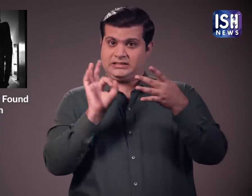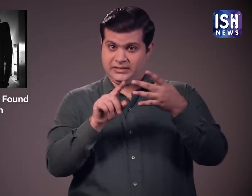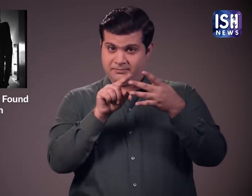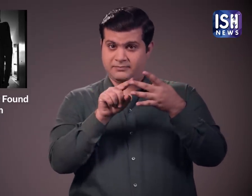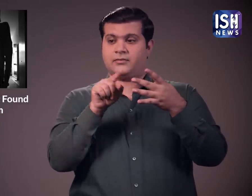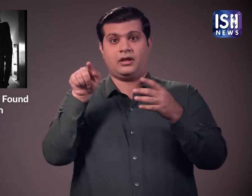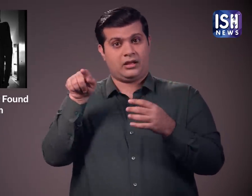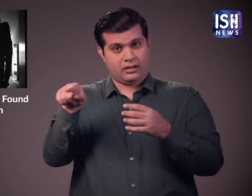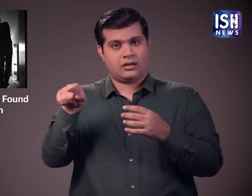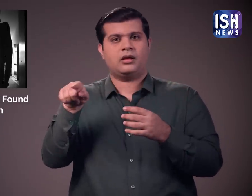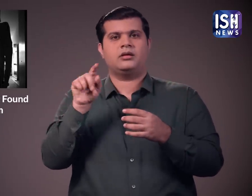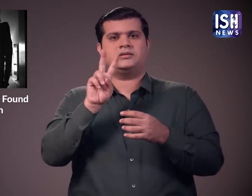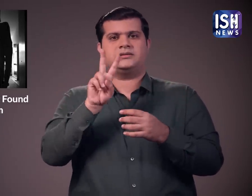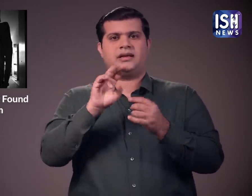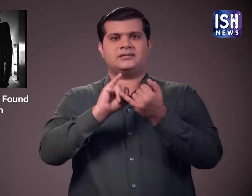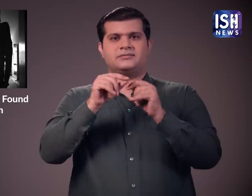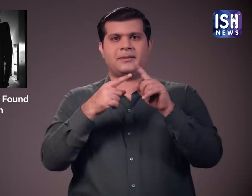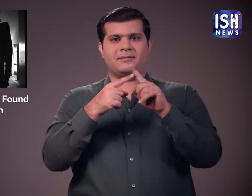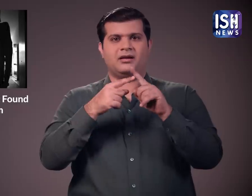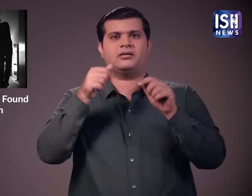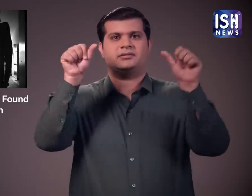प्राप्त किया।